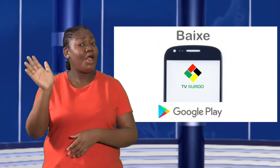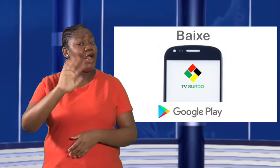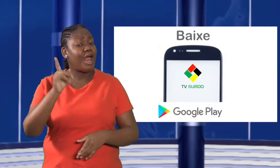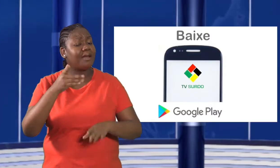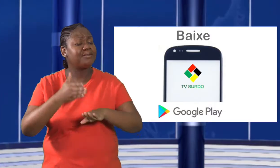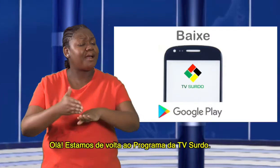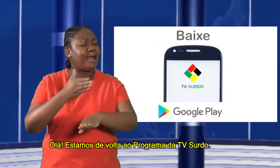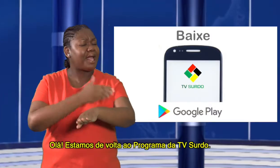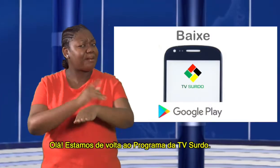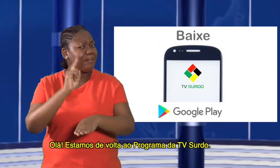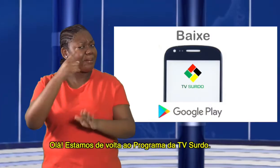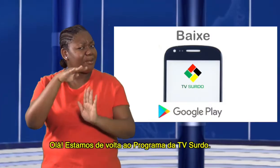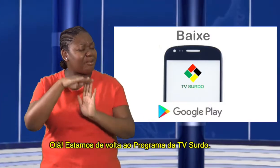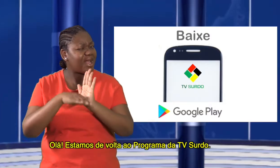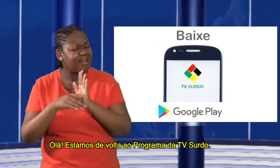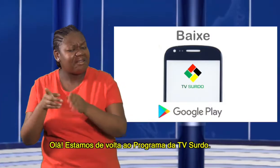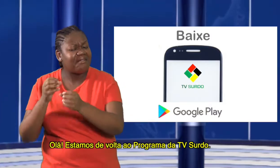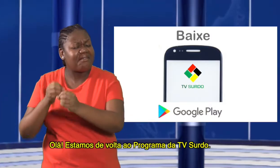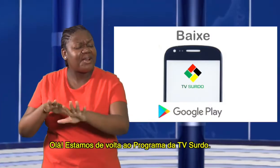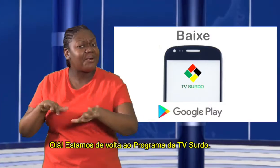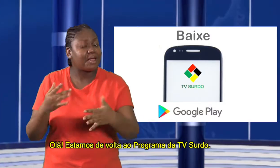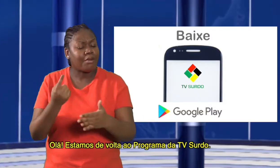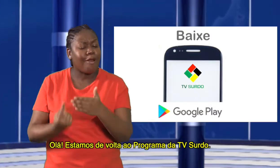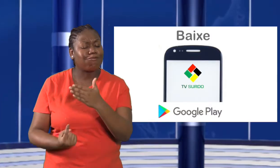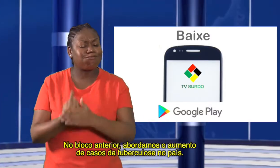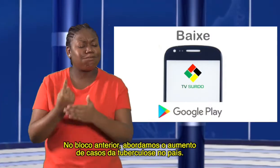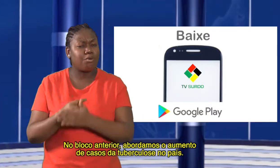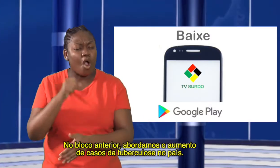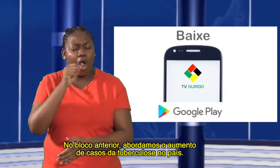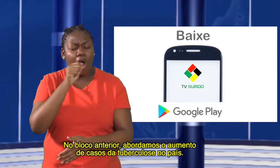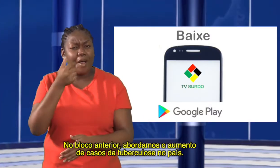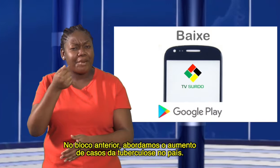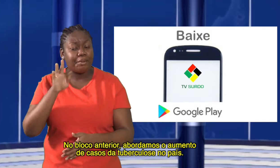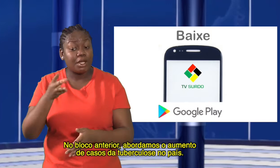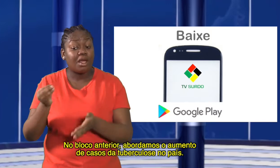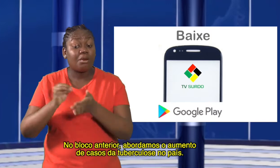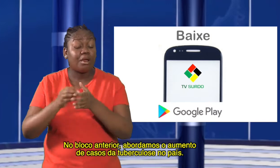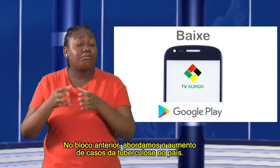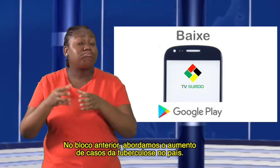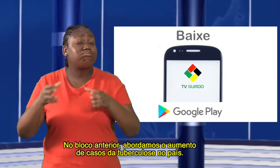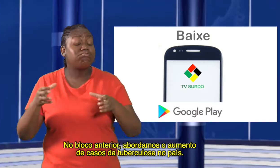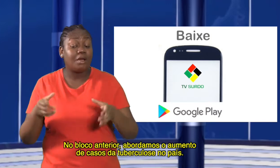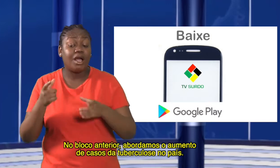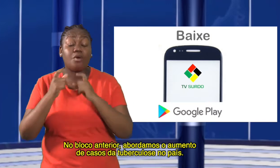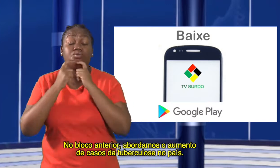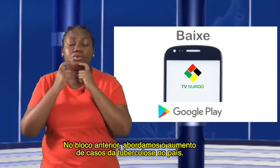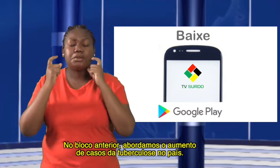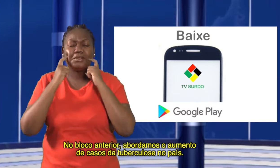Olá, estamos de volta ao programa da TV Surdo. No bloco anterior, abordamos o aumento de casos de